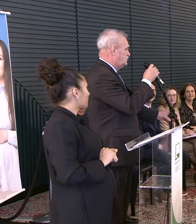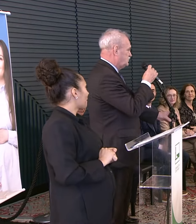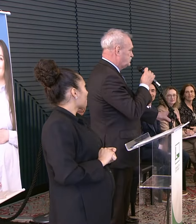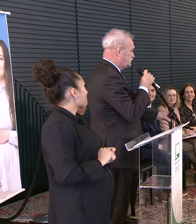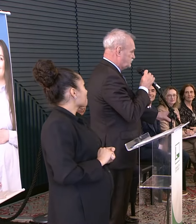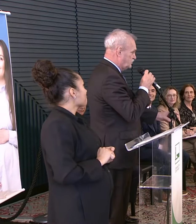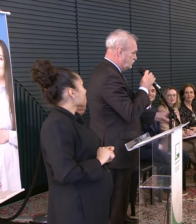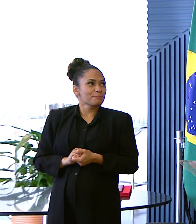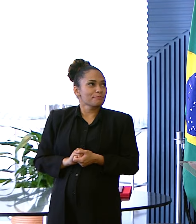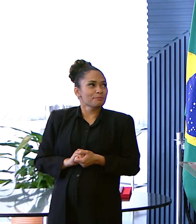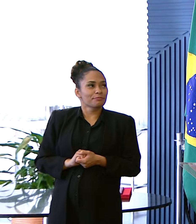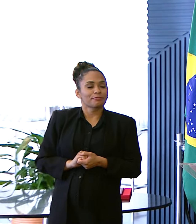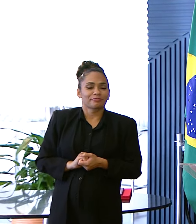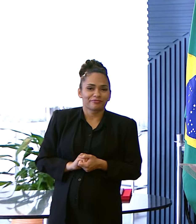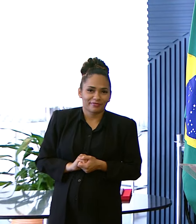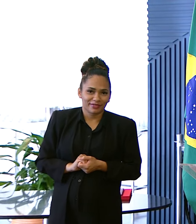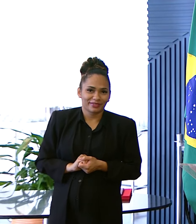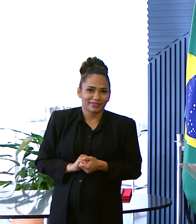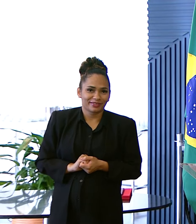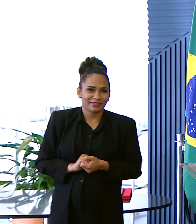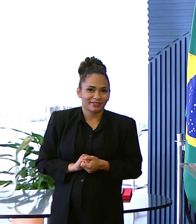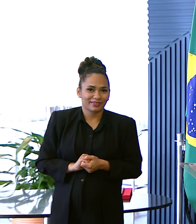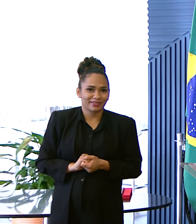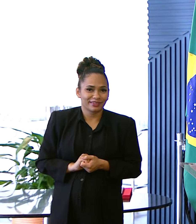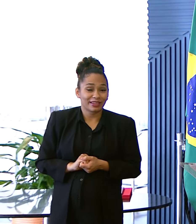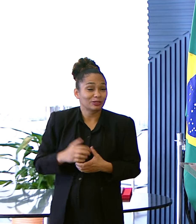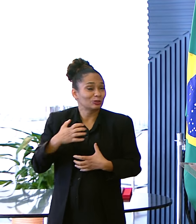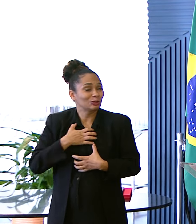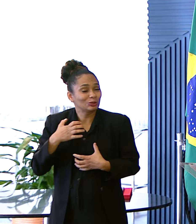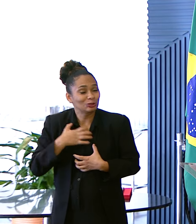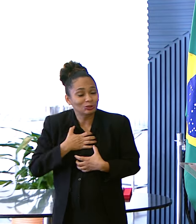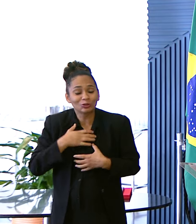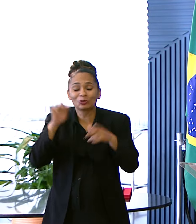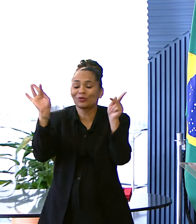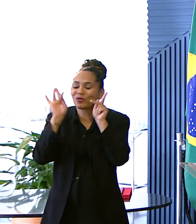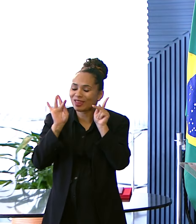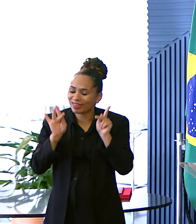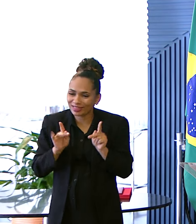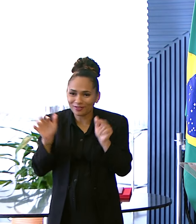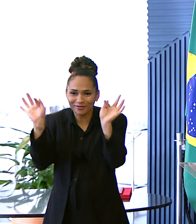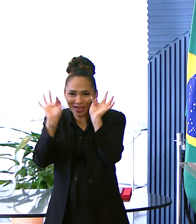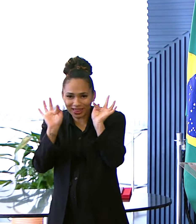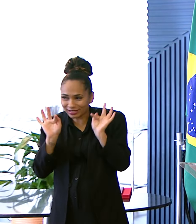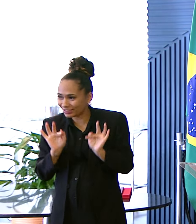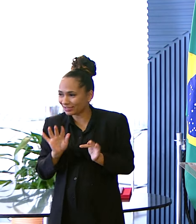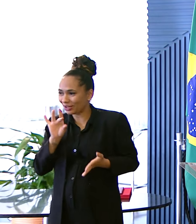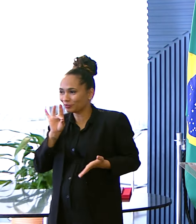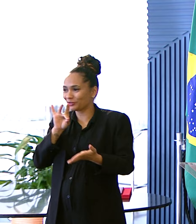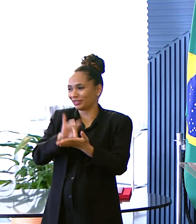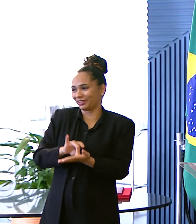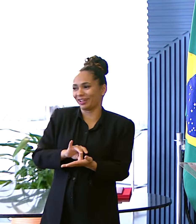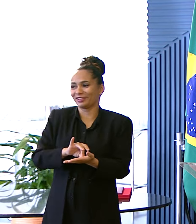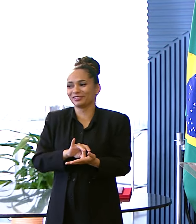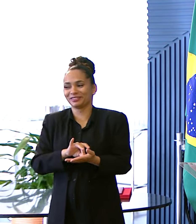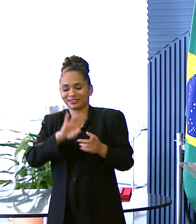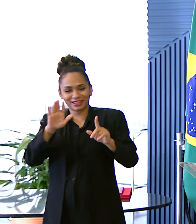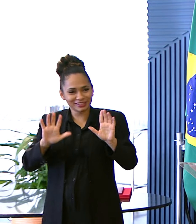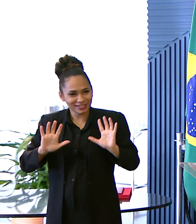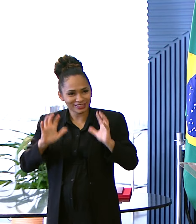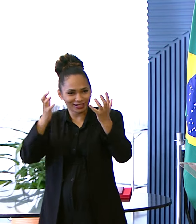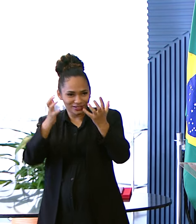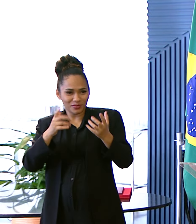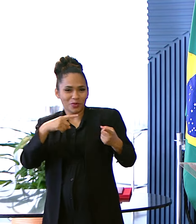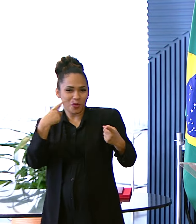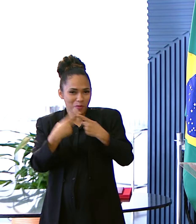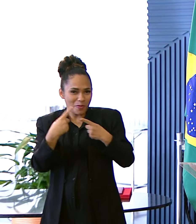Eu estou De veras Muito feliz Com essa cerimônia Primeiro Porque